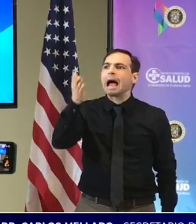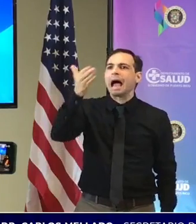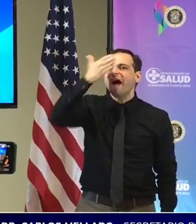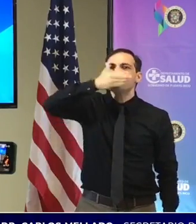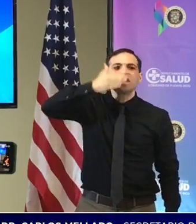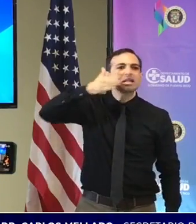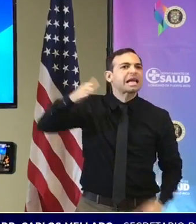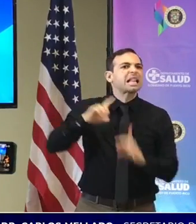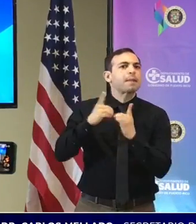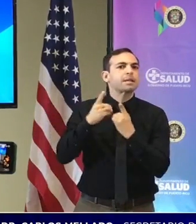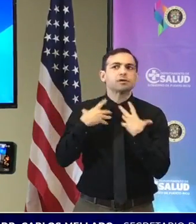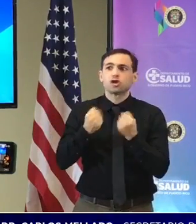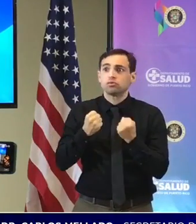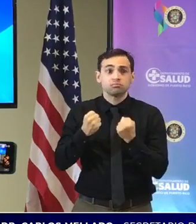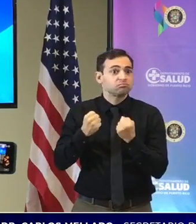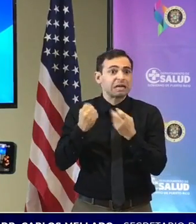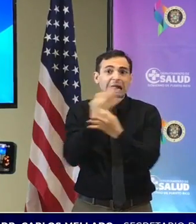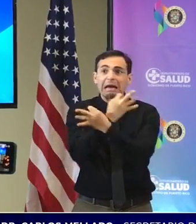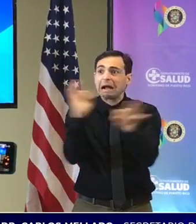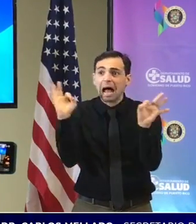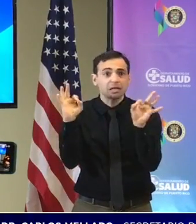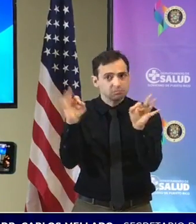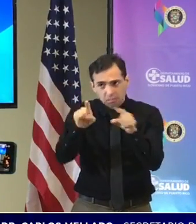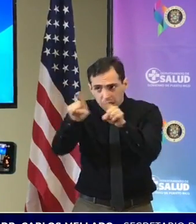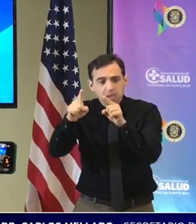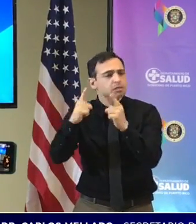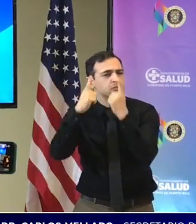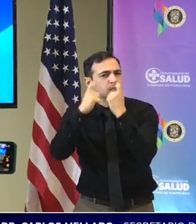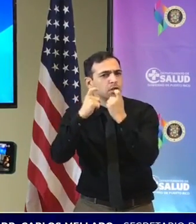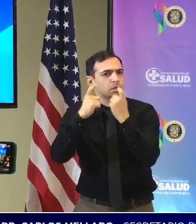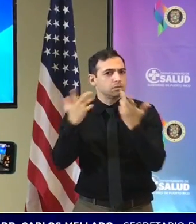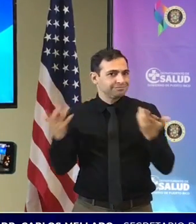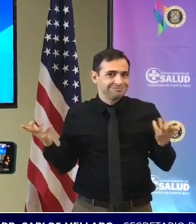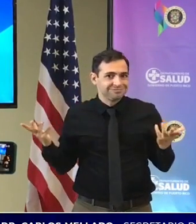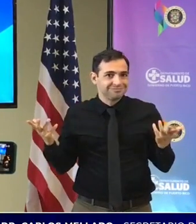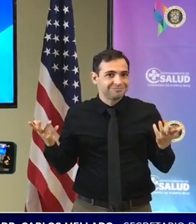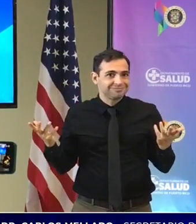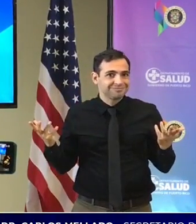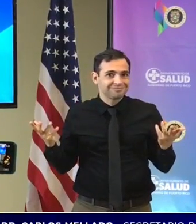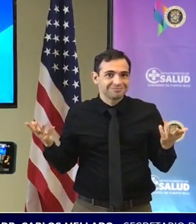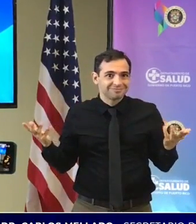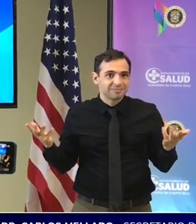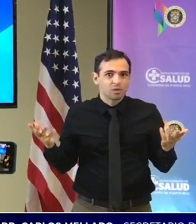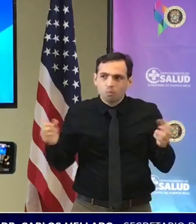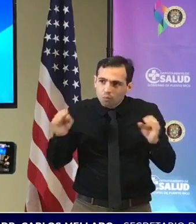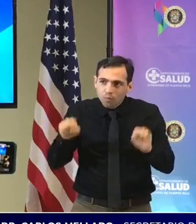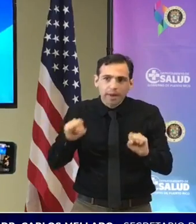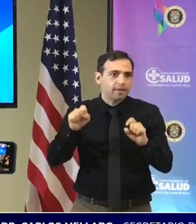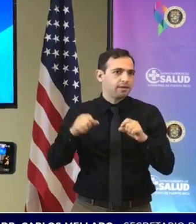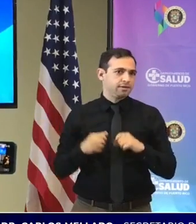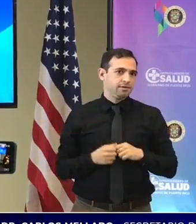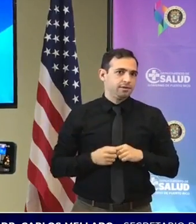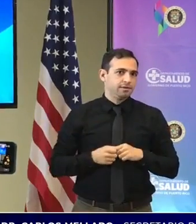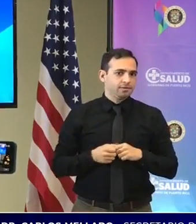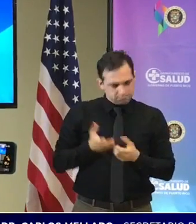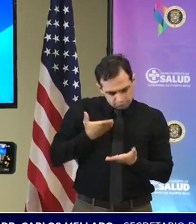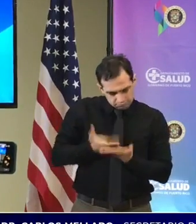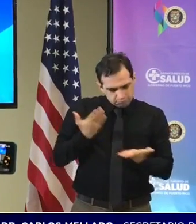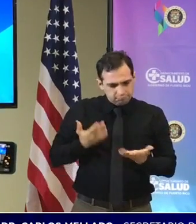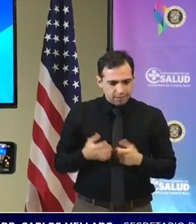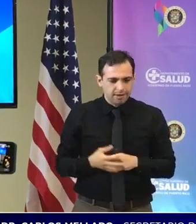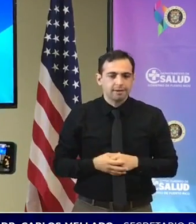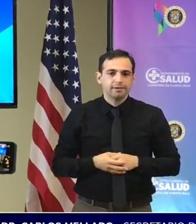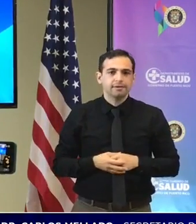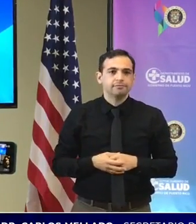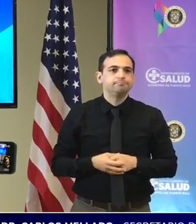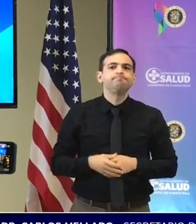pruebas totalmente gratis esto no cuesta nada no estamos hablando que esto sea oneroso para nadie esto no cuesta absolutamente nada entonces lo de la pregunta de